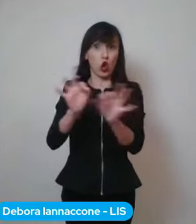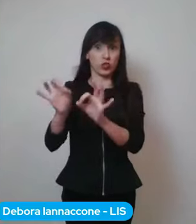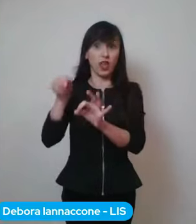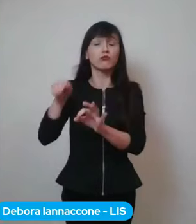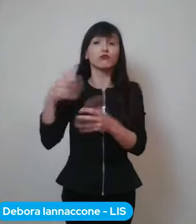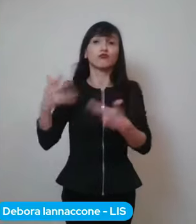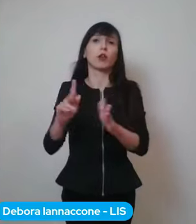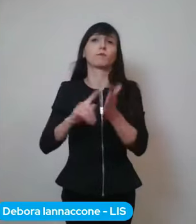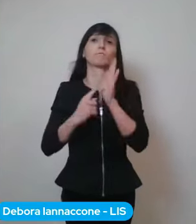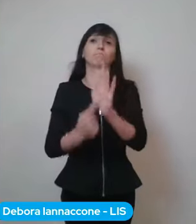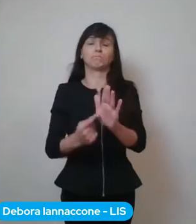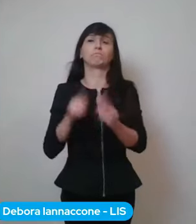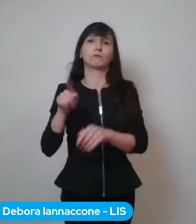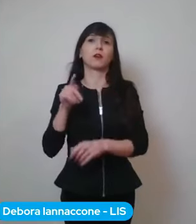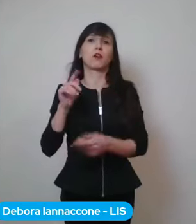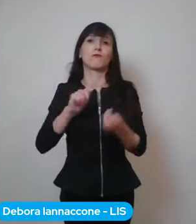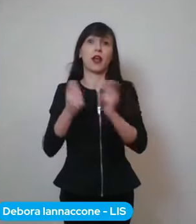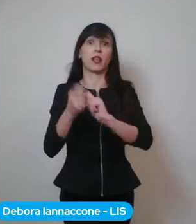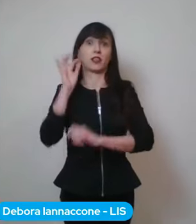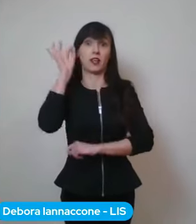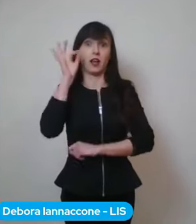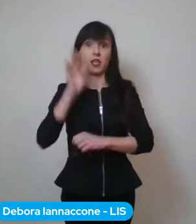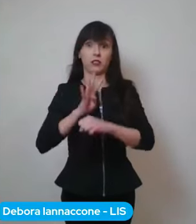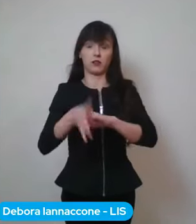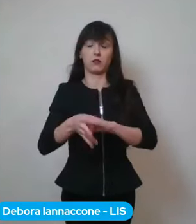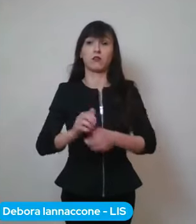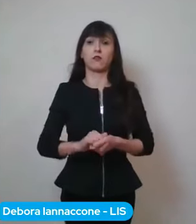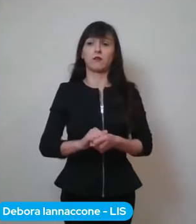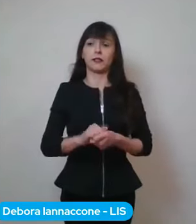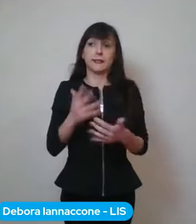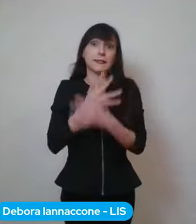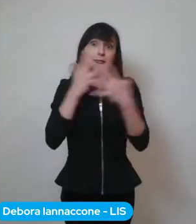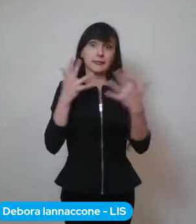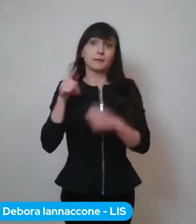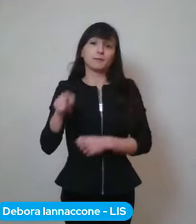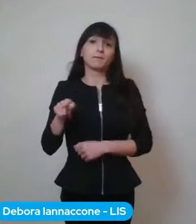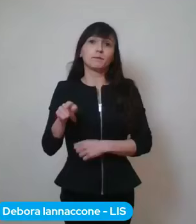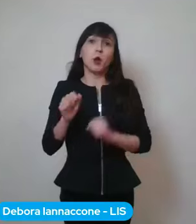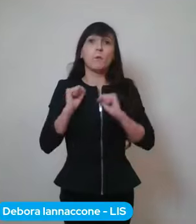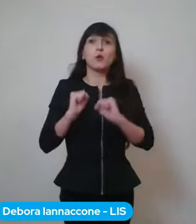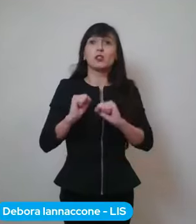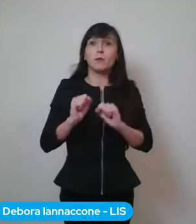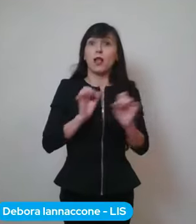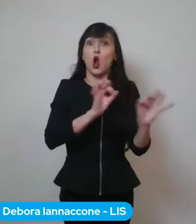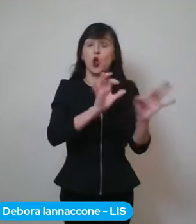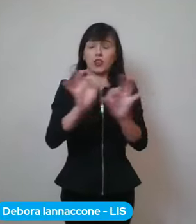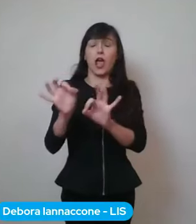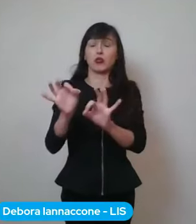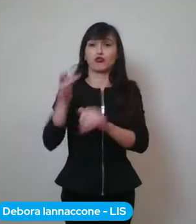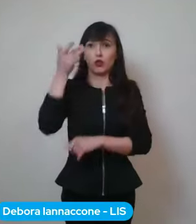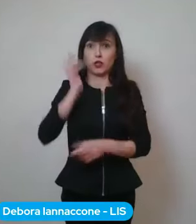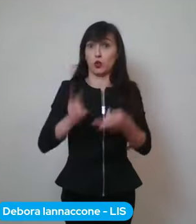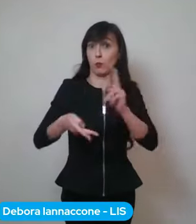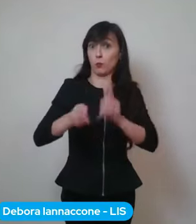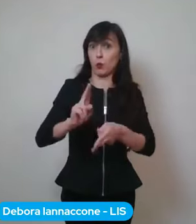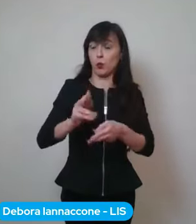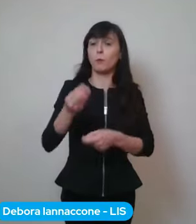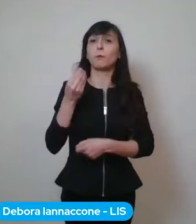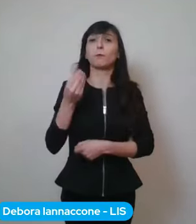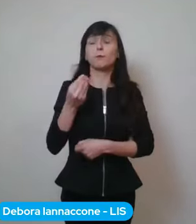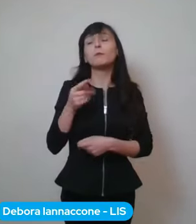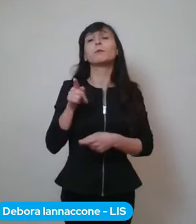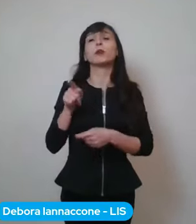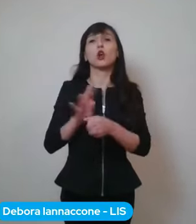chiaramente definisce un aumento della possibilità di contagio perché la variante inglese ha questa